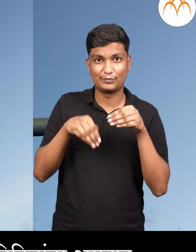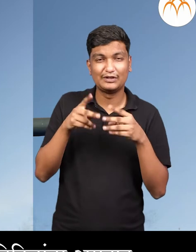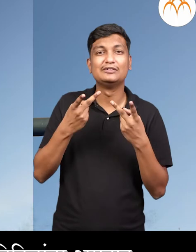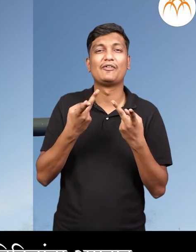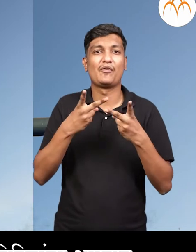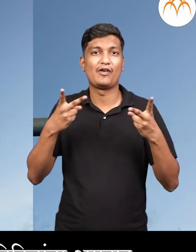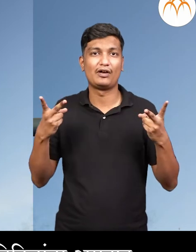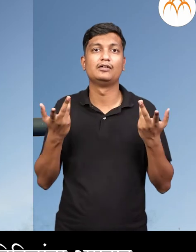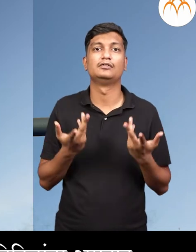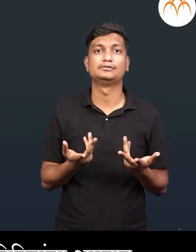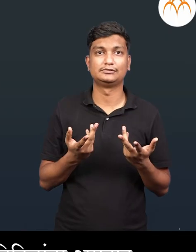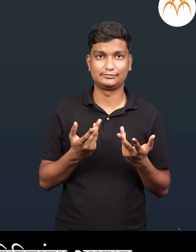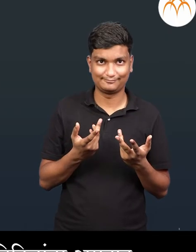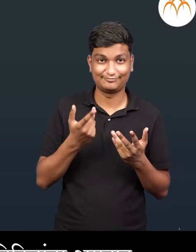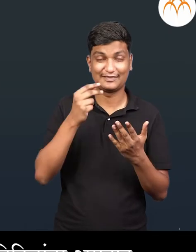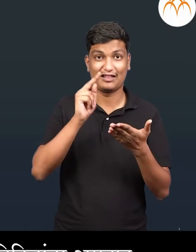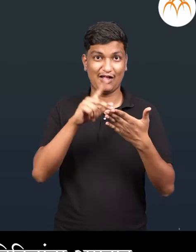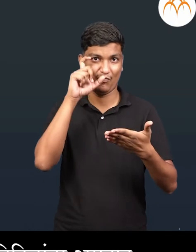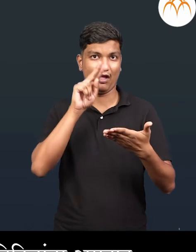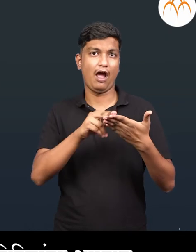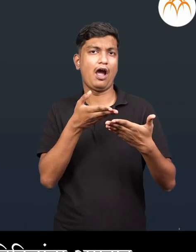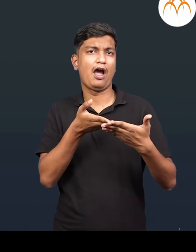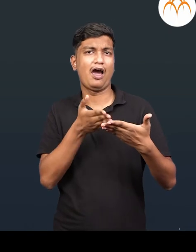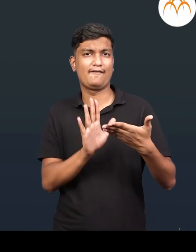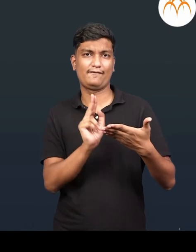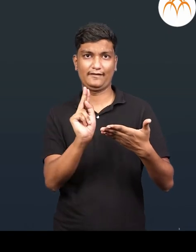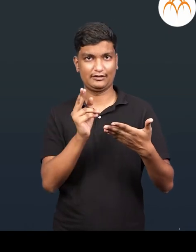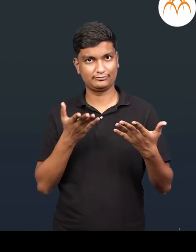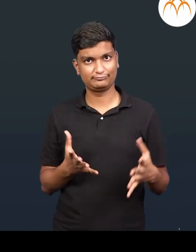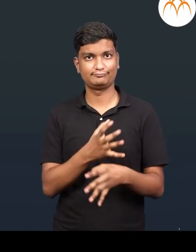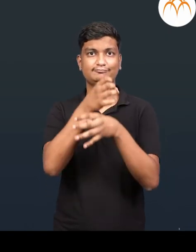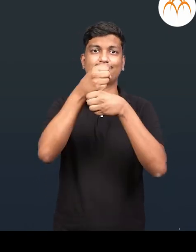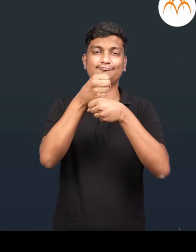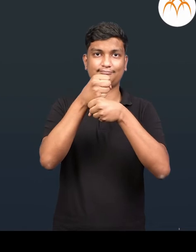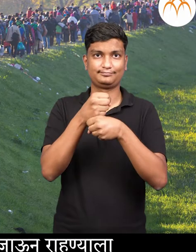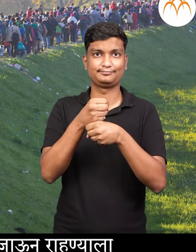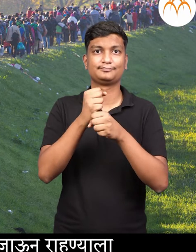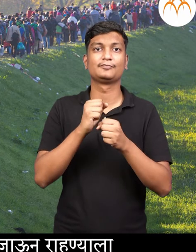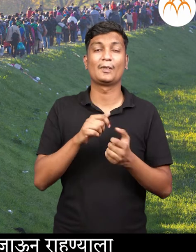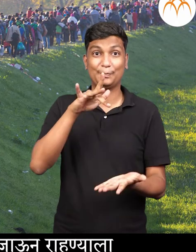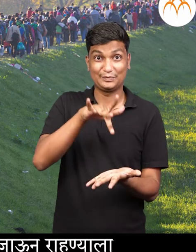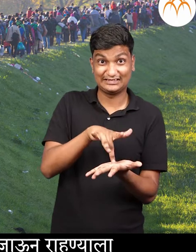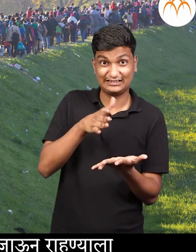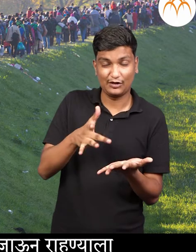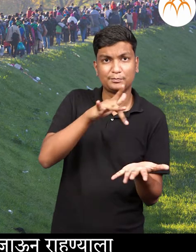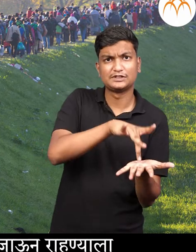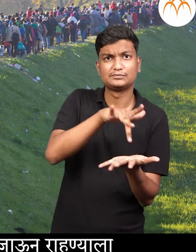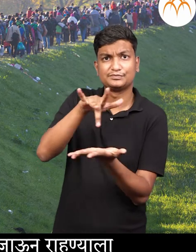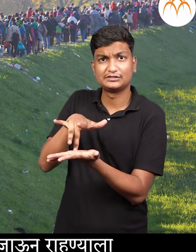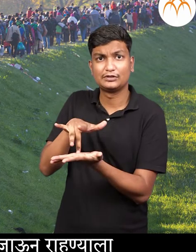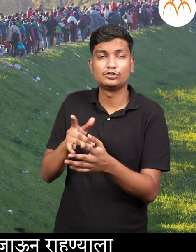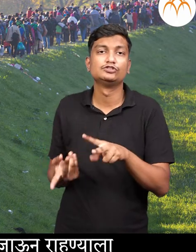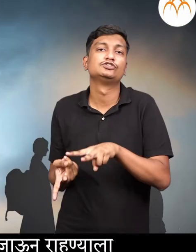अंतराल यानासे प्रक्षेपन, आशी चितरे तिकिटान वर अस्ता साराउंश, एका ठीकाणा हुन दुसर्या ठीकाणे